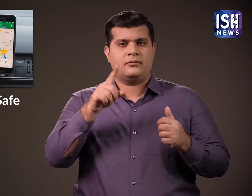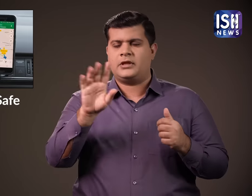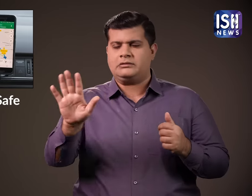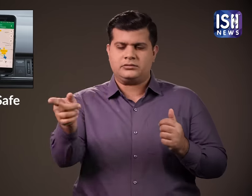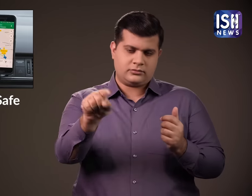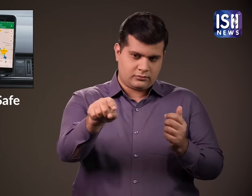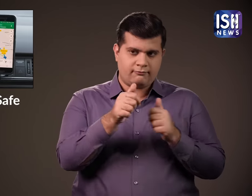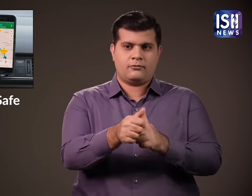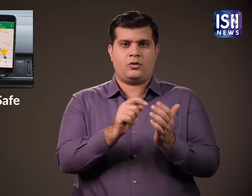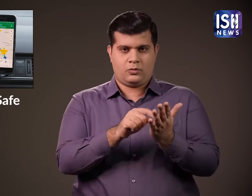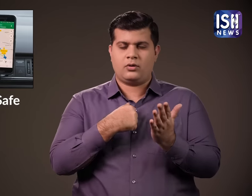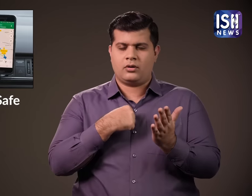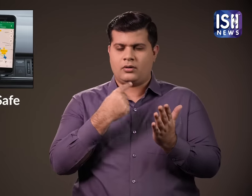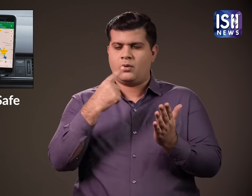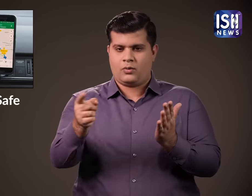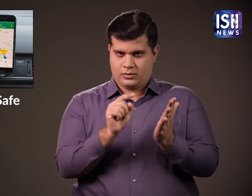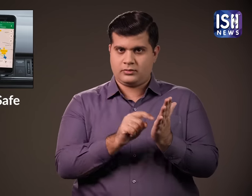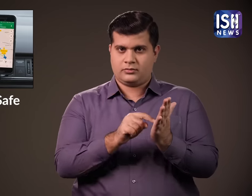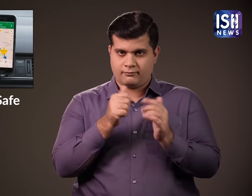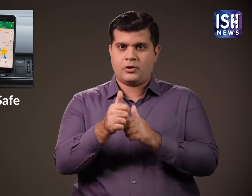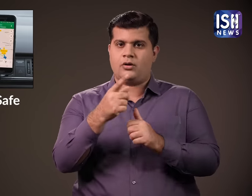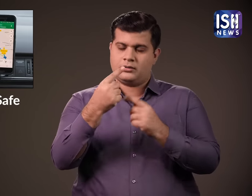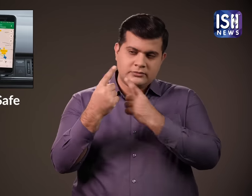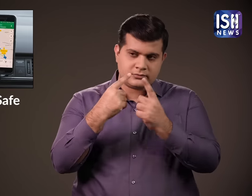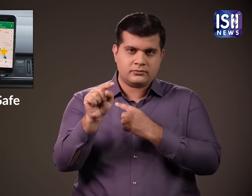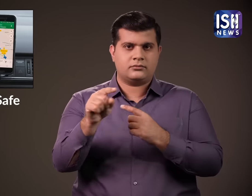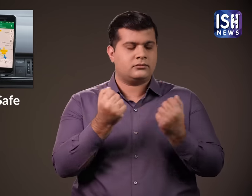इसके बज़ाए ड्राइवर से एप पर दिखाए गए रूट पर चलने का अनुरोद करें